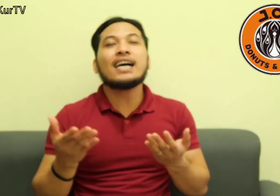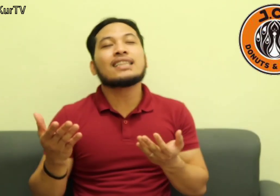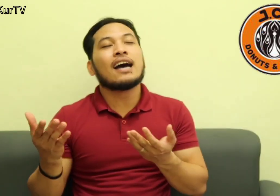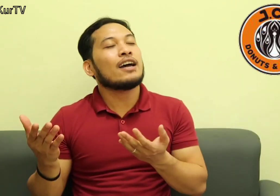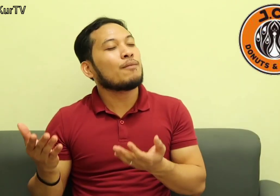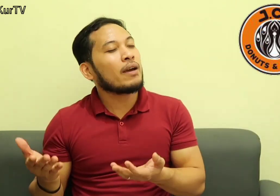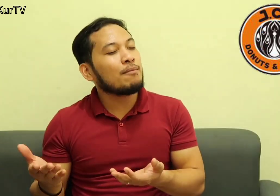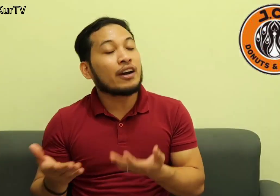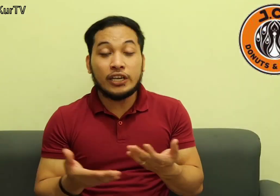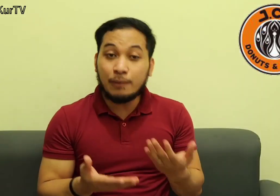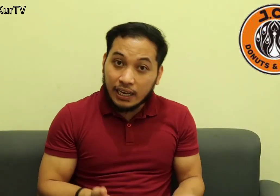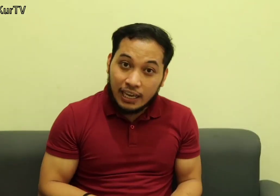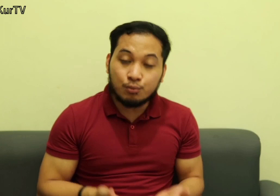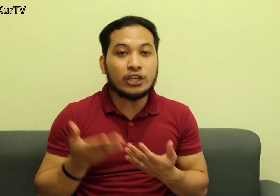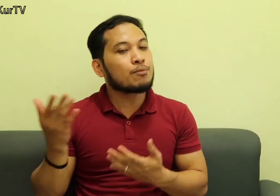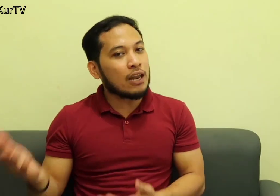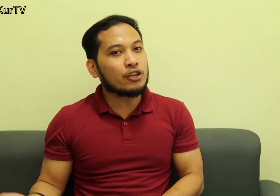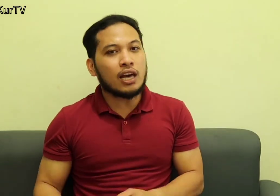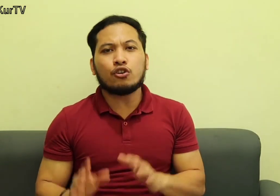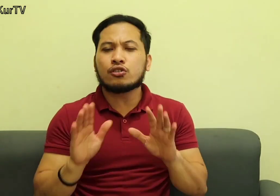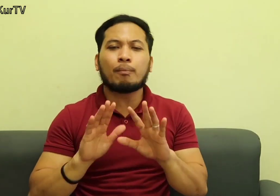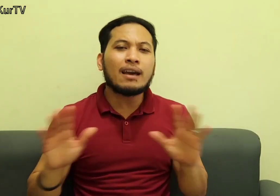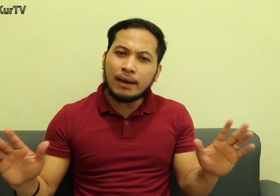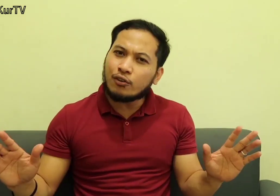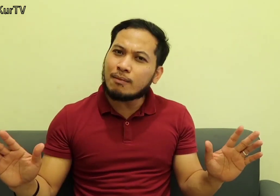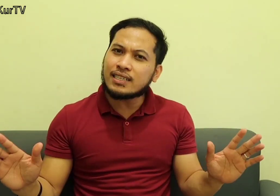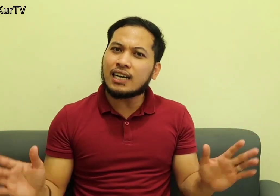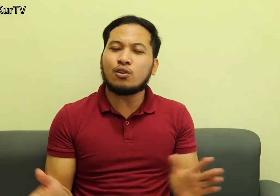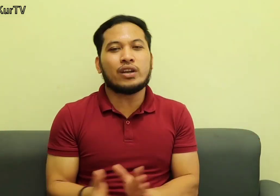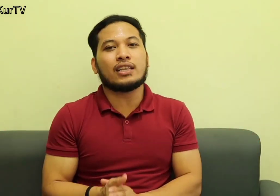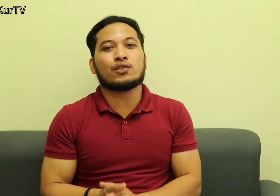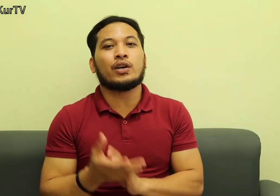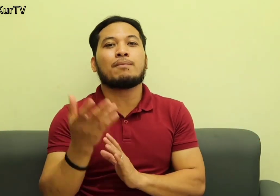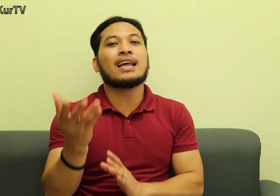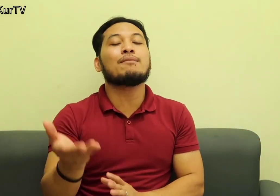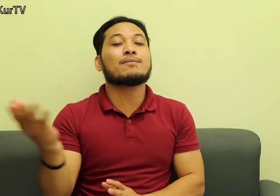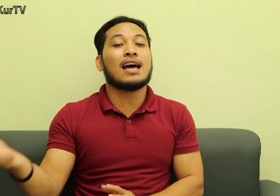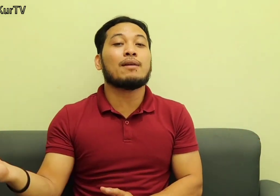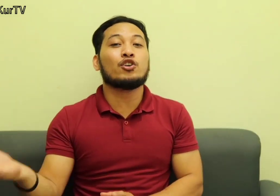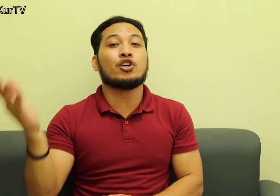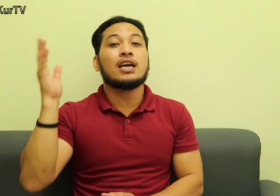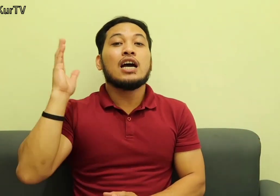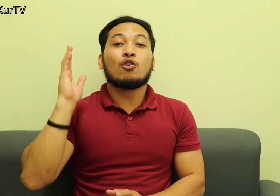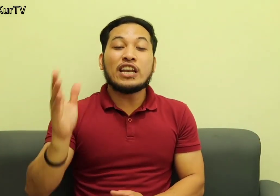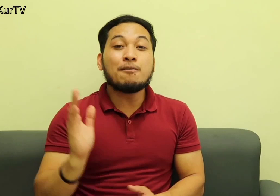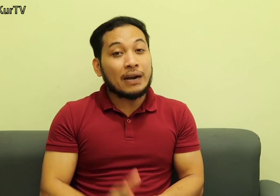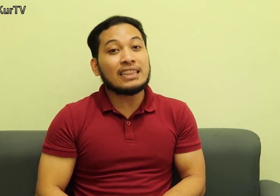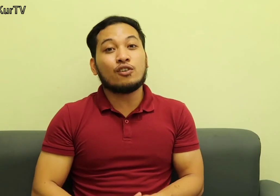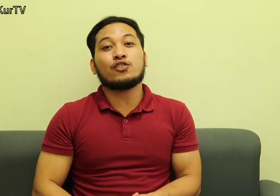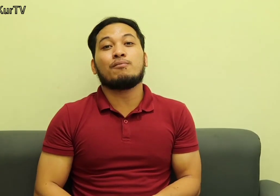Anong pa ba yung iba? Crispy Cream So, spell nyo na lang yun So, pare-pareho naman silang donut eh So, para lang mas malaman nyo yun Kung ano yung brand Na gusto nyo yung